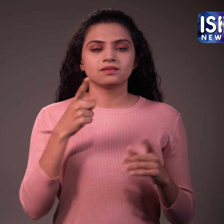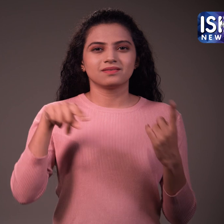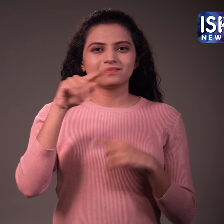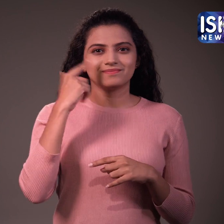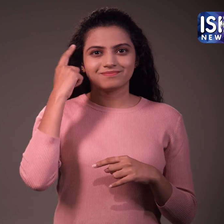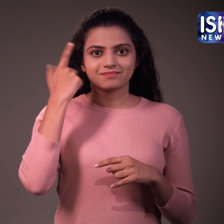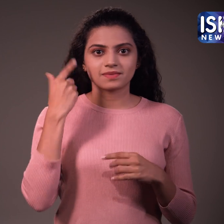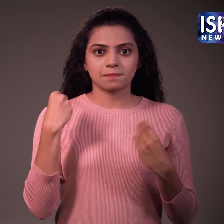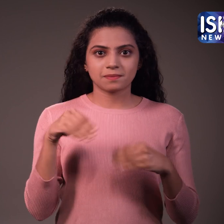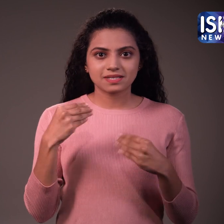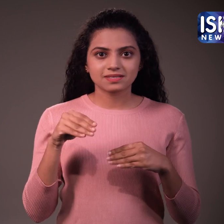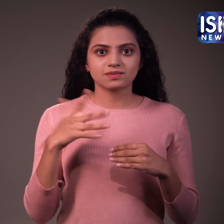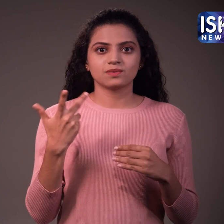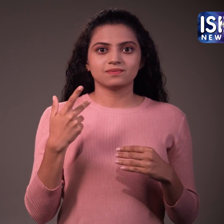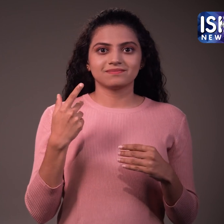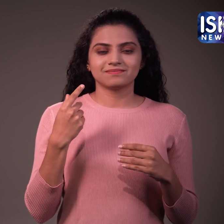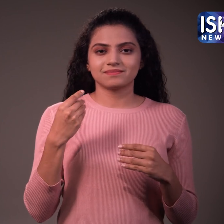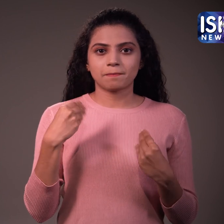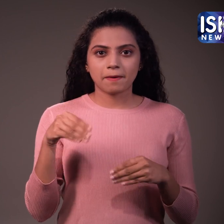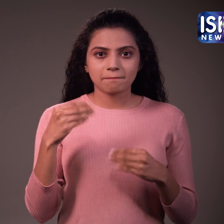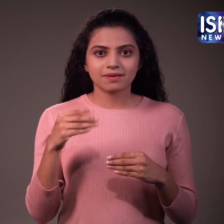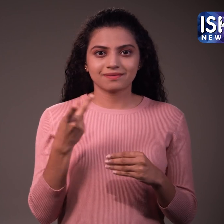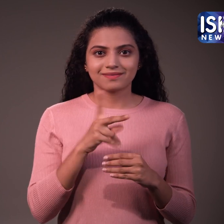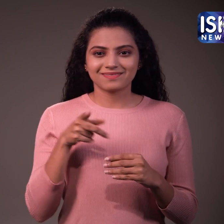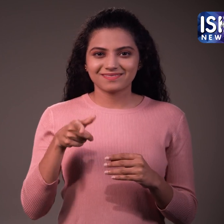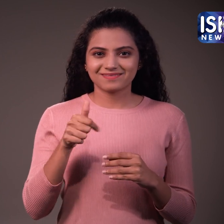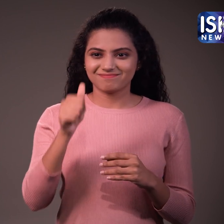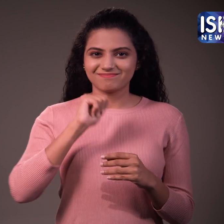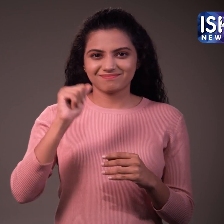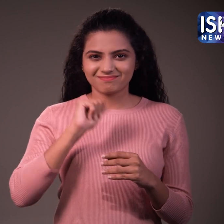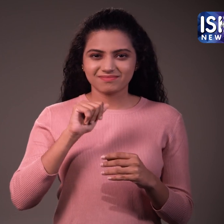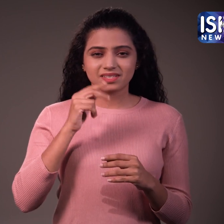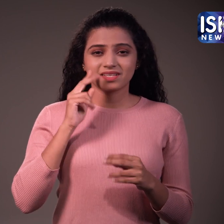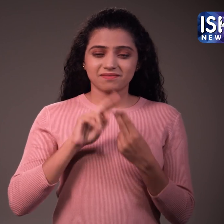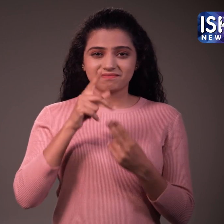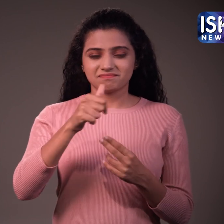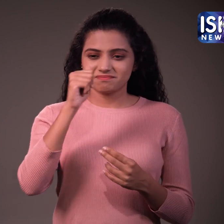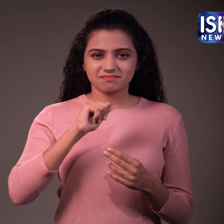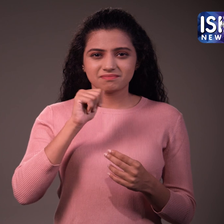प्लास्टिक और पेपर कप को फेकना पर्यावरन के लिए भी हानिकारक हो सकता है